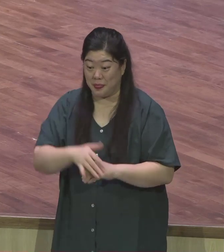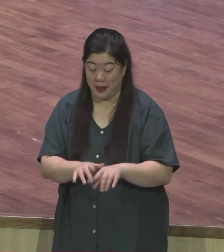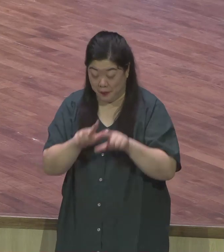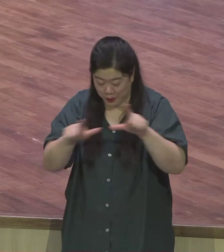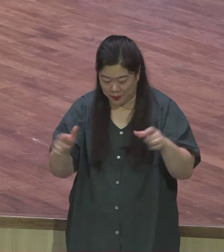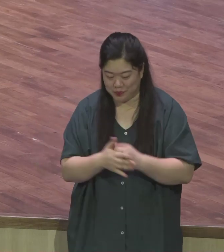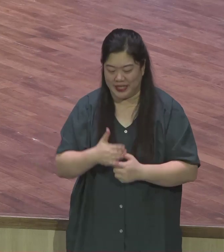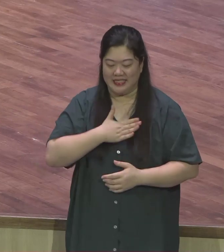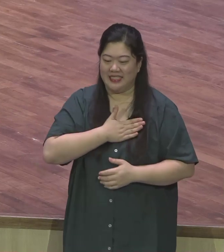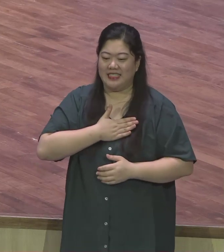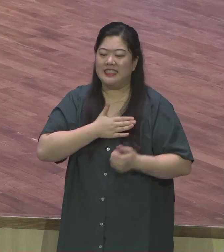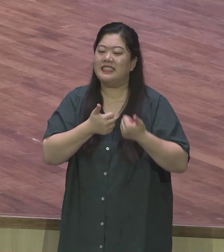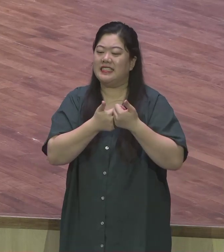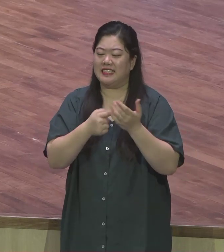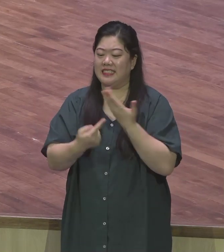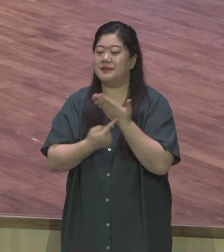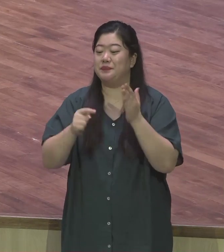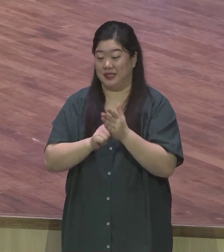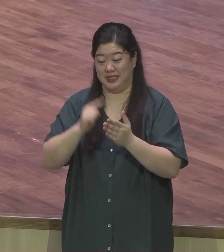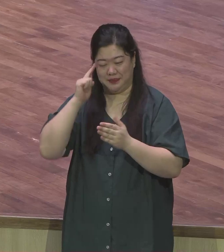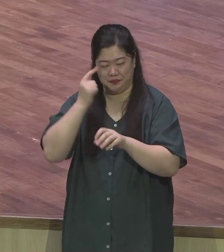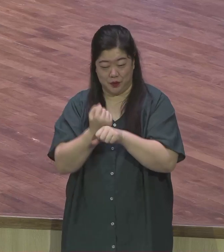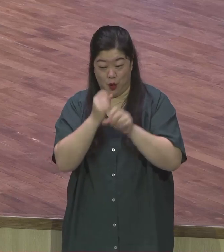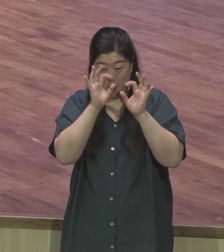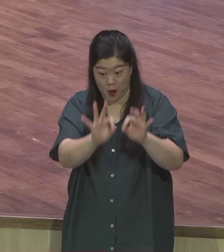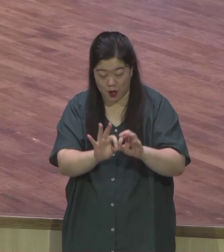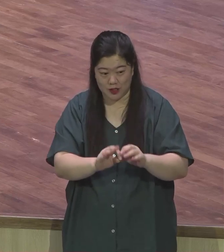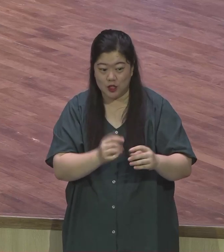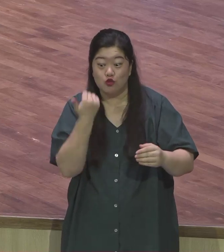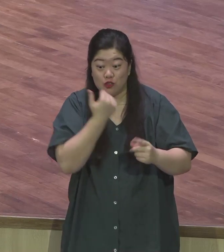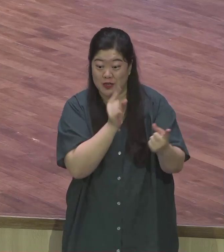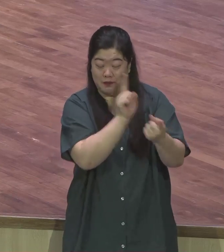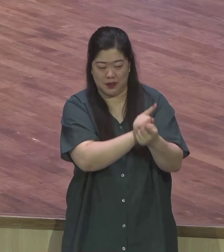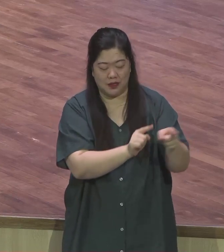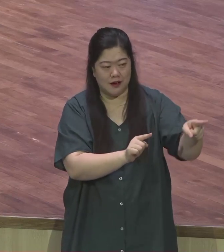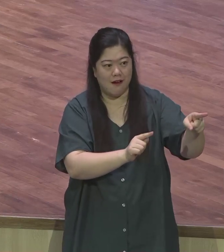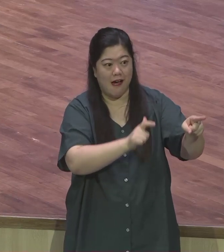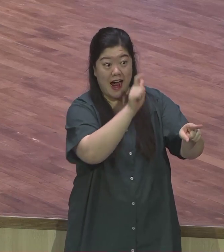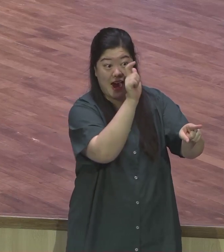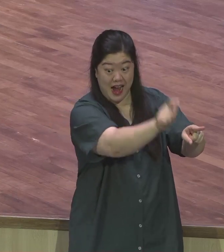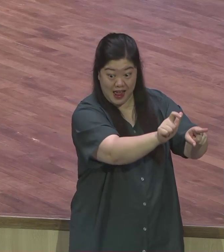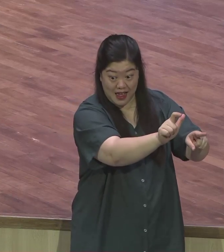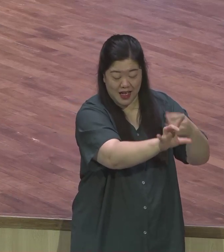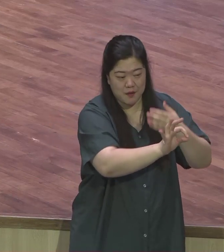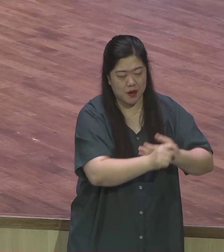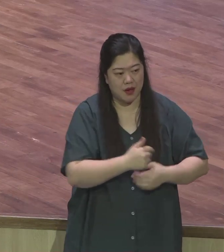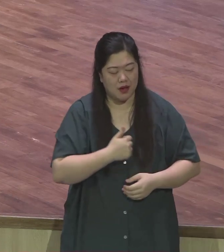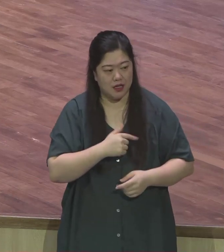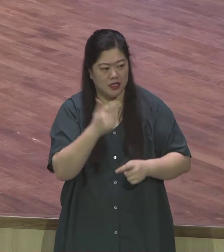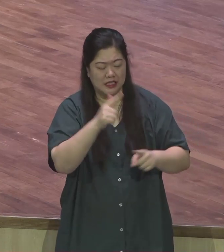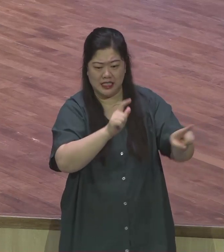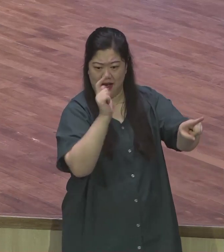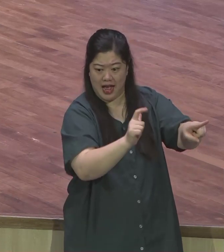상대를 좀 두렵고 또 상대가 나보다 강하다라고 느껴질 때는 더 크게 느껴지는 경향이 있습니다 상대방이